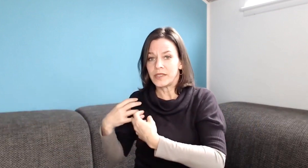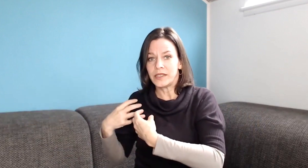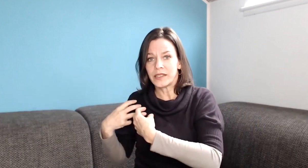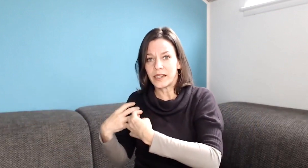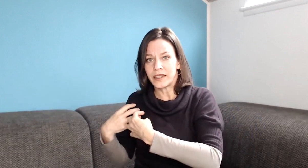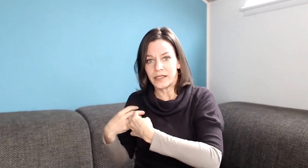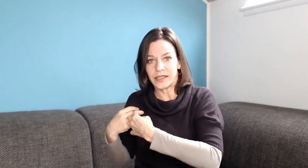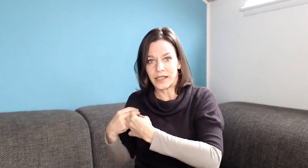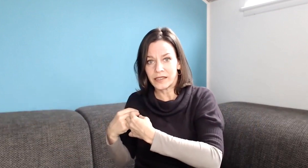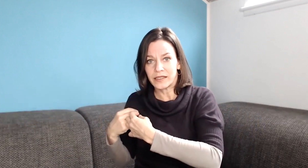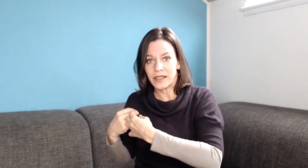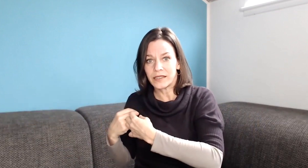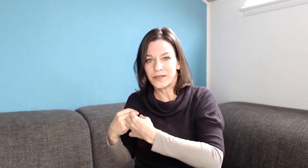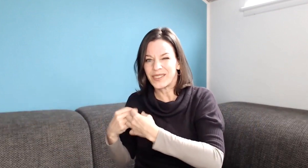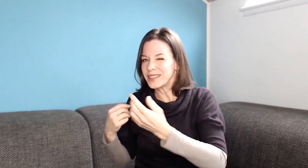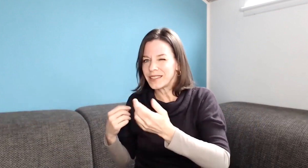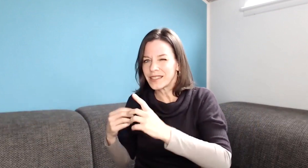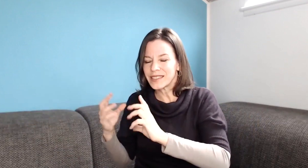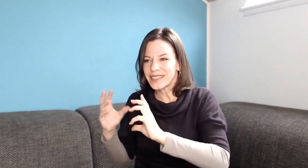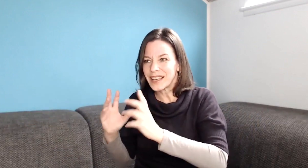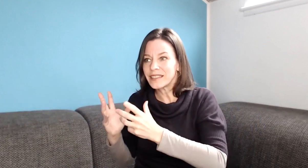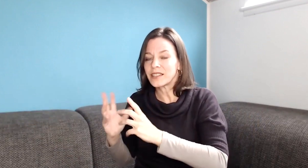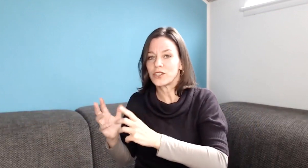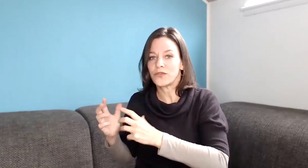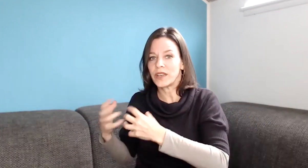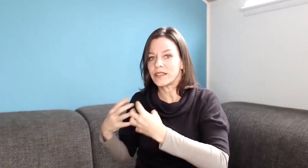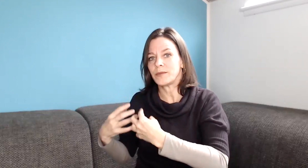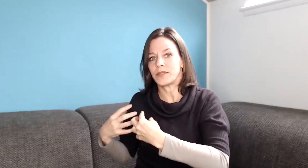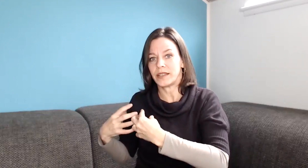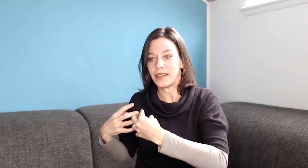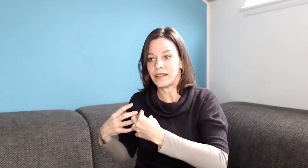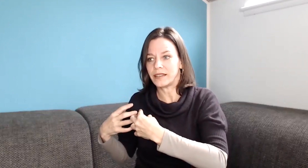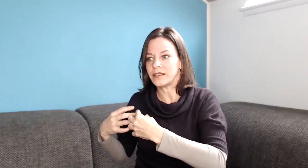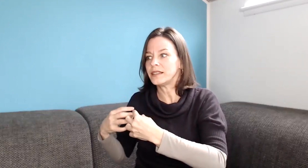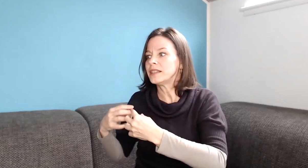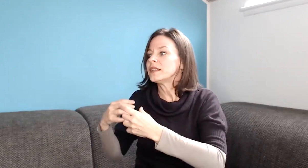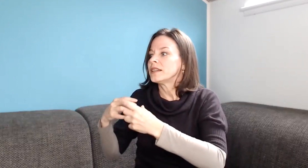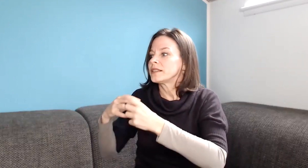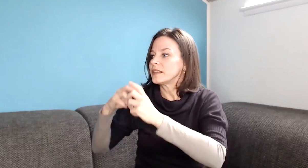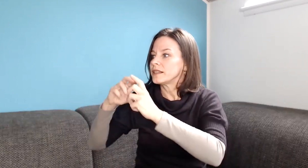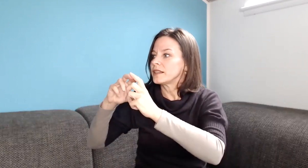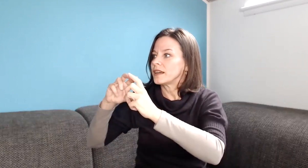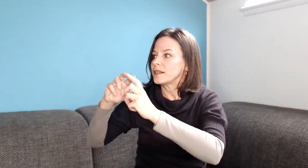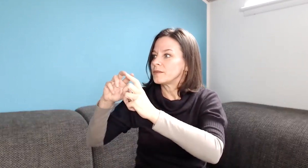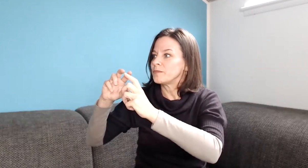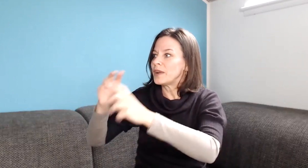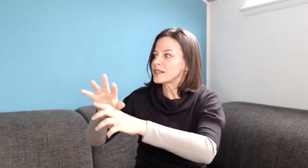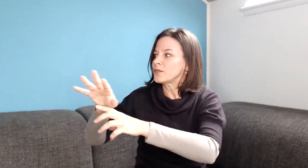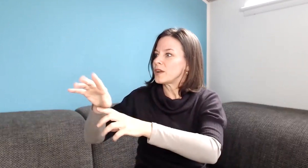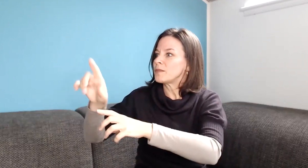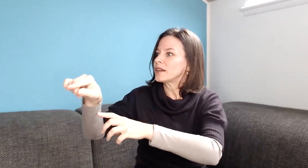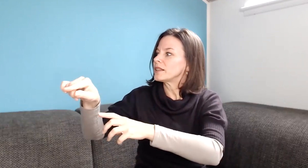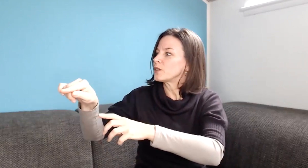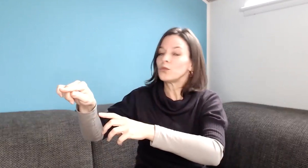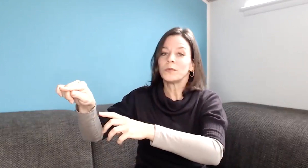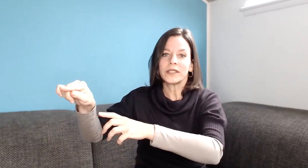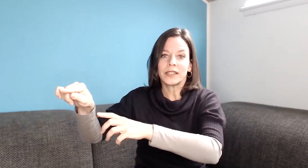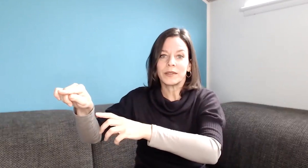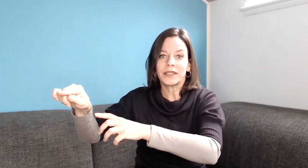sie eigentlich Angst hat, was die 6 ganz, ganz schwer selbst erkennen kann, dann merkt sie auf einmal, ach da drüben hat ja jemand